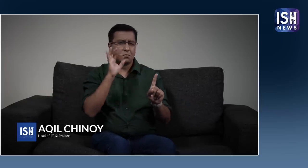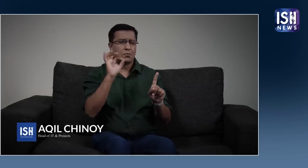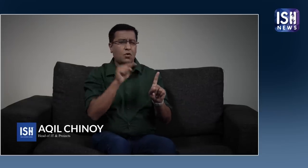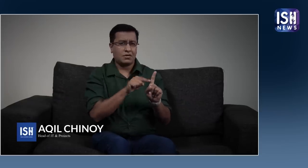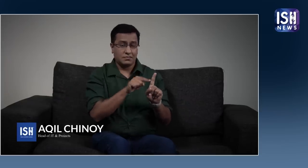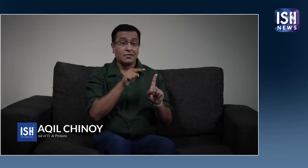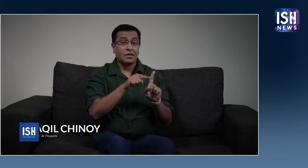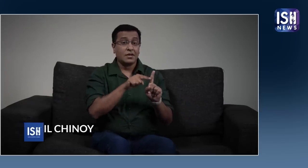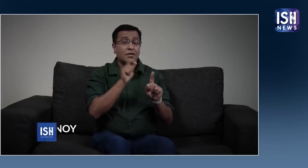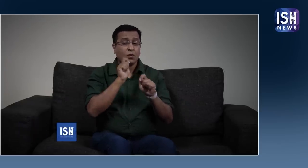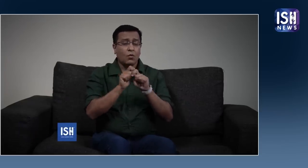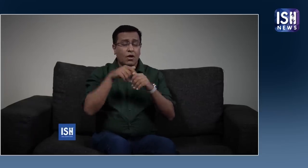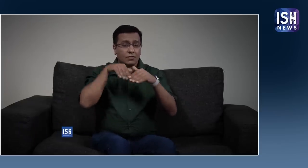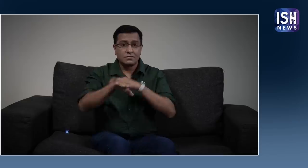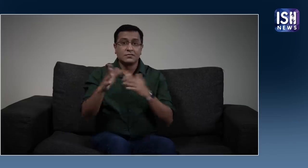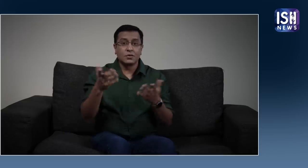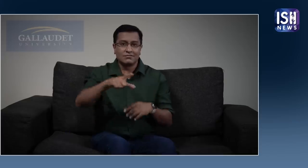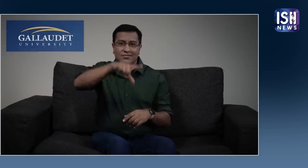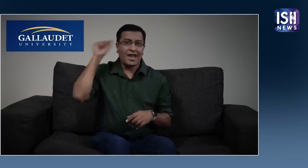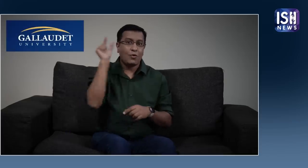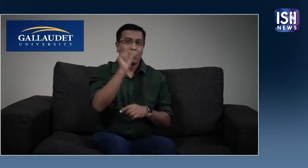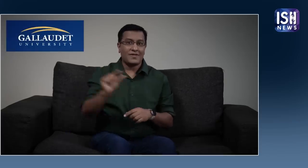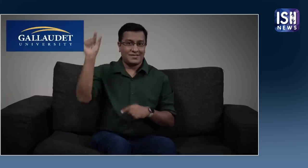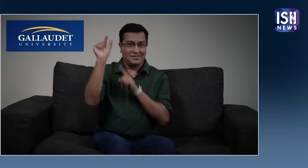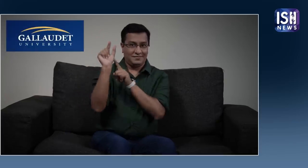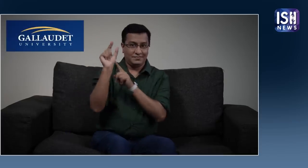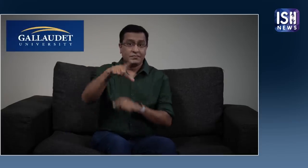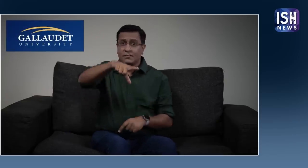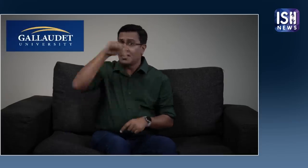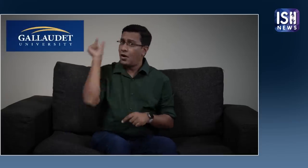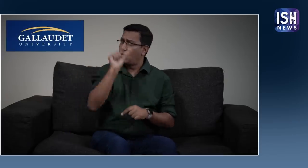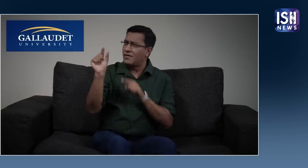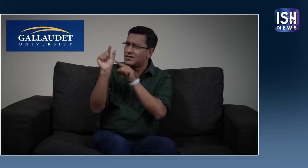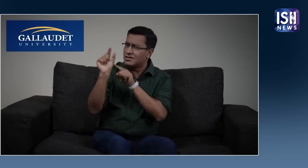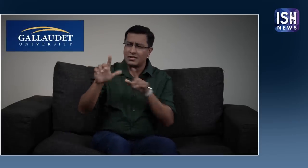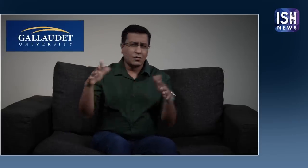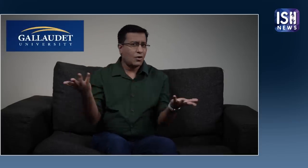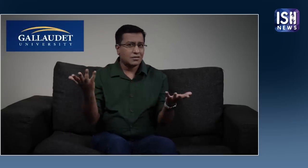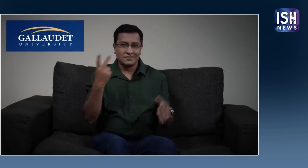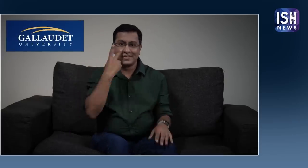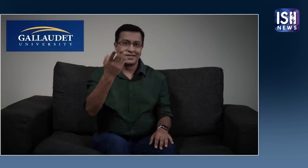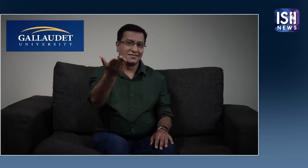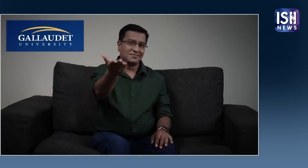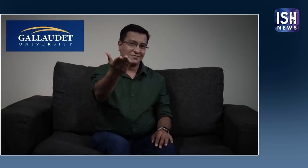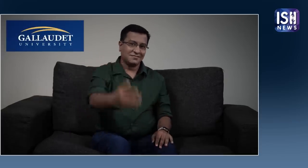विक्ति का इंटर्व्यू कर रहा हूँ, जो गैलेटेट विश्वविद्याले में काम करती है, गैलेटेट विश्वविद्याले क्या है? खेर देख लीजिए